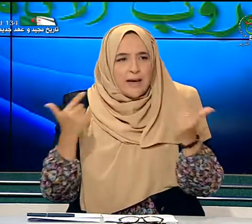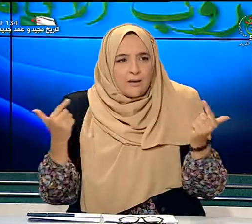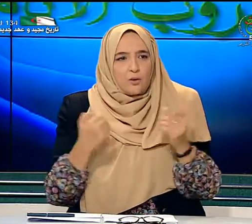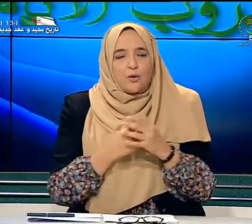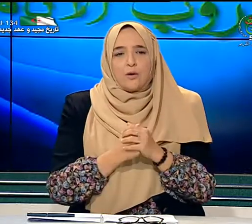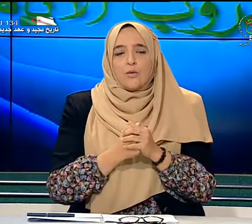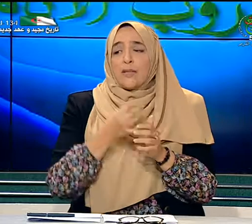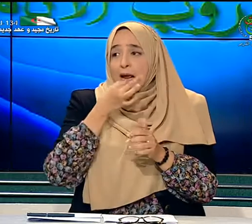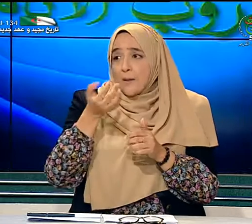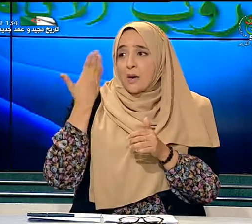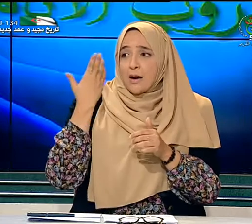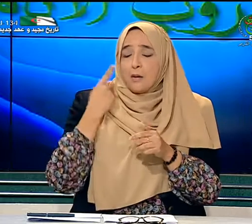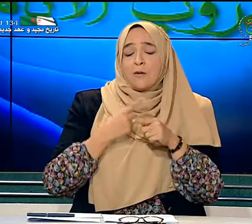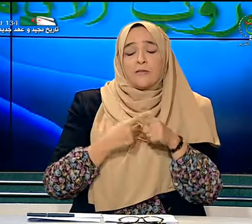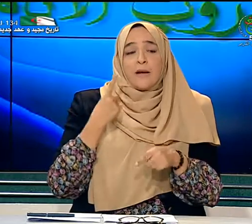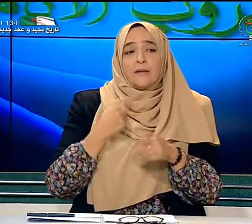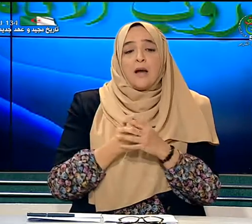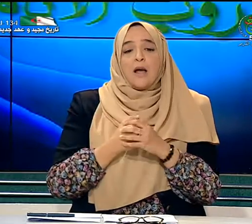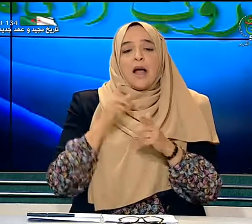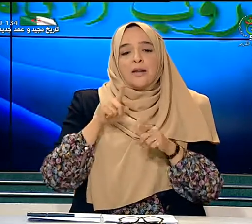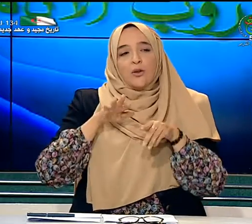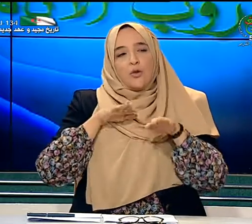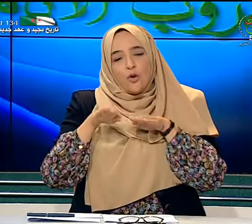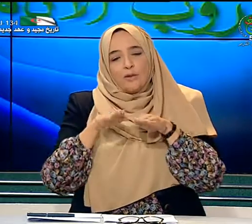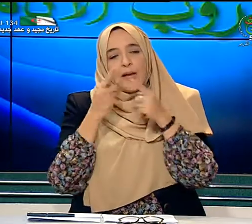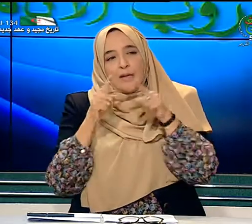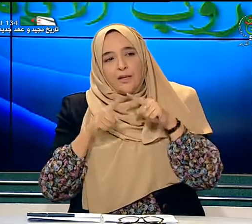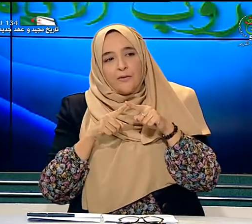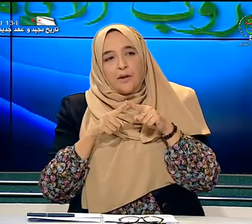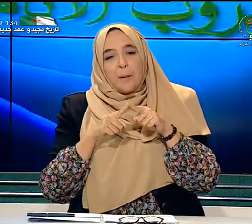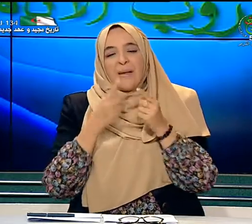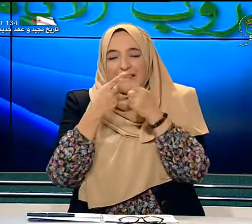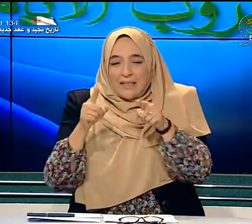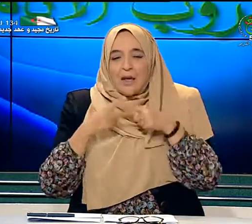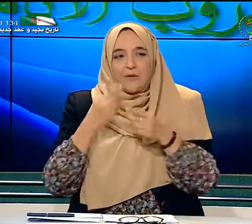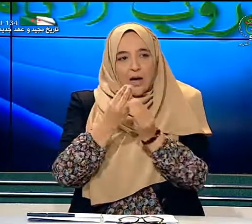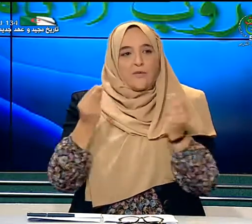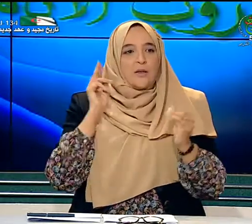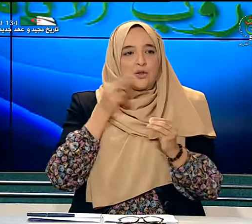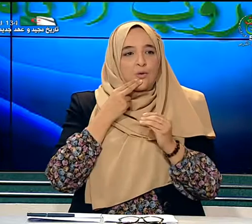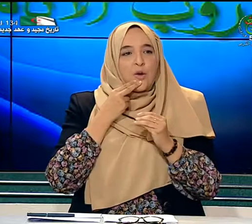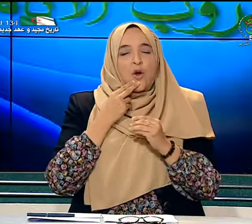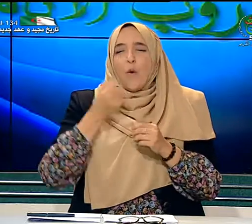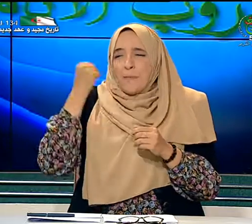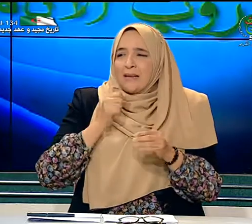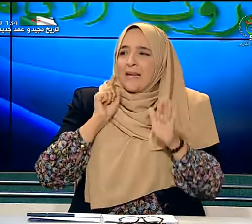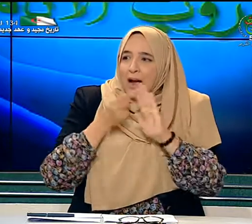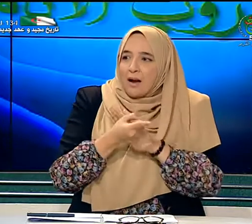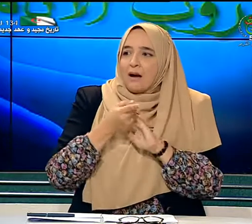عدة طرق وتكلمنا المرة الفارطة أن الطرق تختلف باختلاف الأطفال الصم ومدى الإعاقة